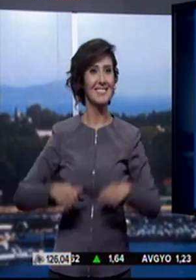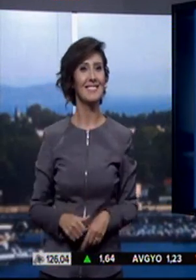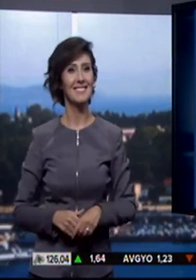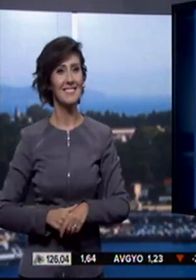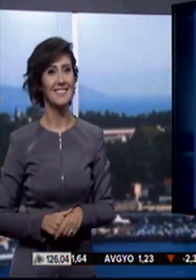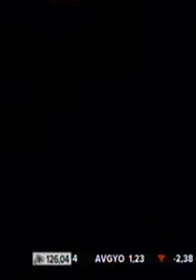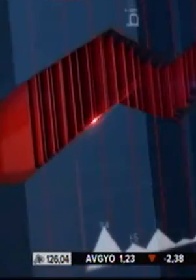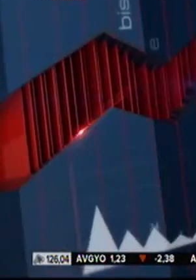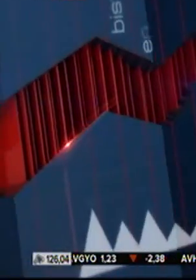İzlediğiniz